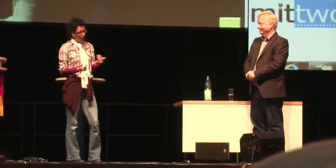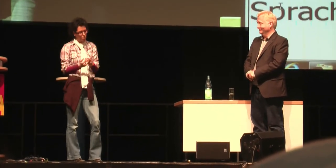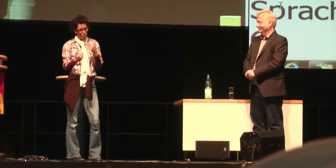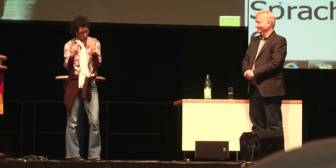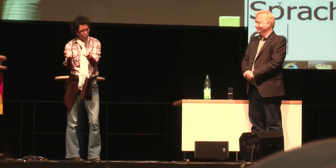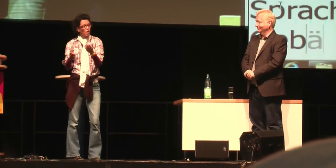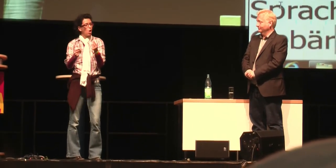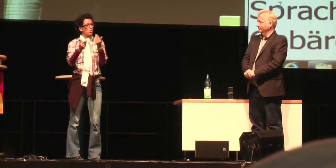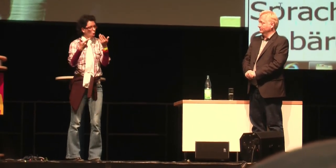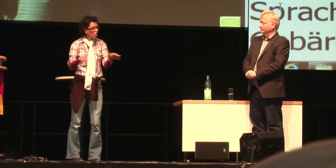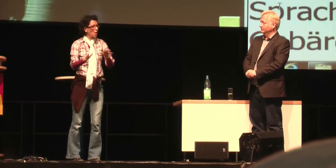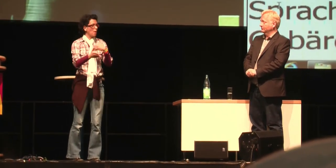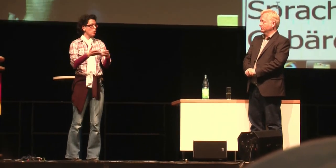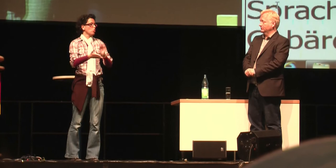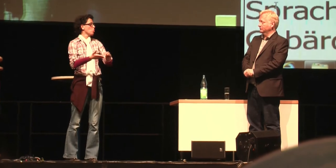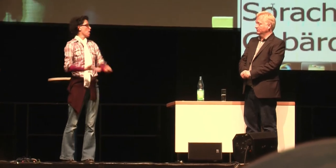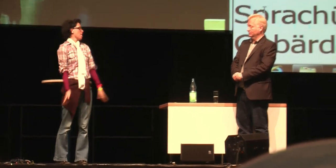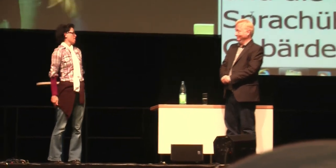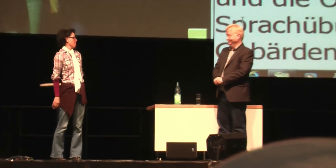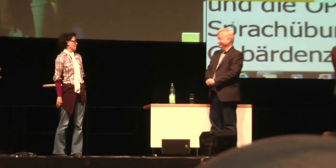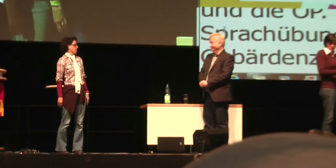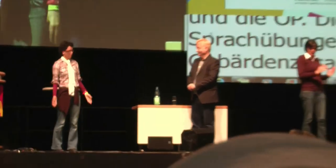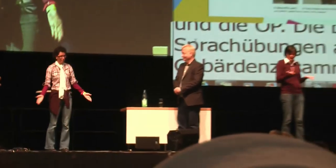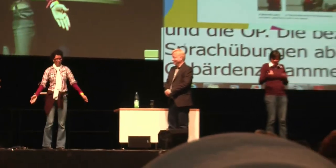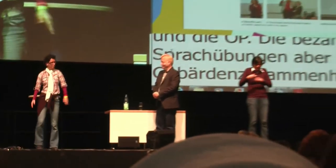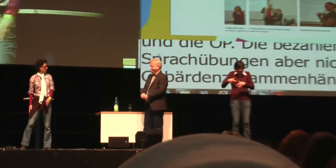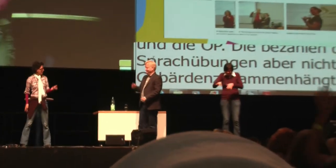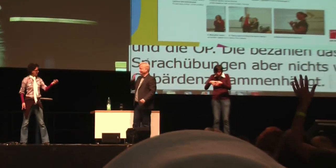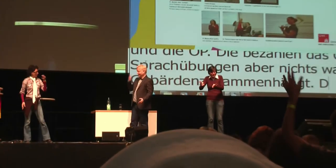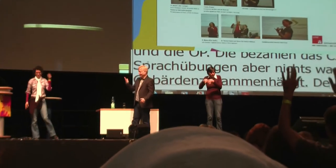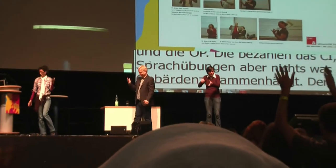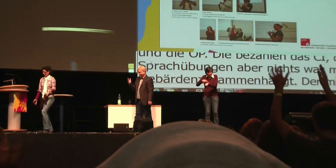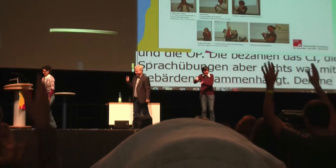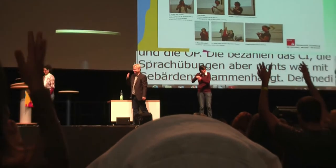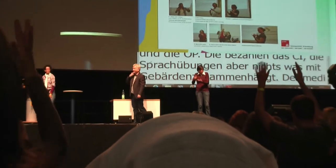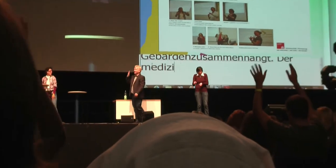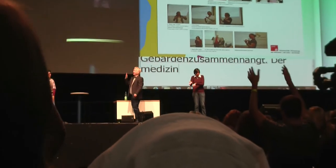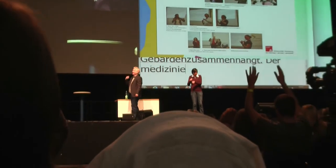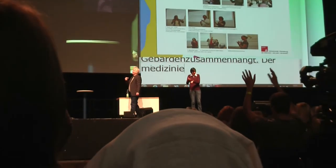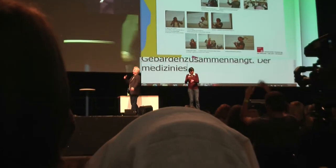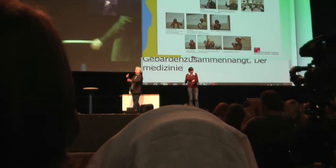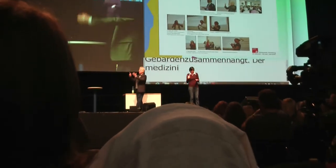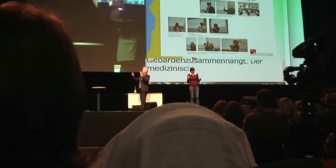oh, der medizinische Bereich bekommt Tausende von Euro. Das ist überhaupt kein Problem. Alles wird gezahlt, aber sobald Gebärdensprach ins Spiel kommt, wird nichts.